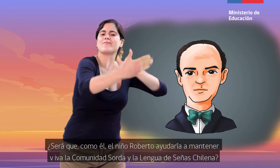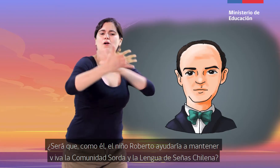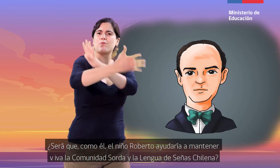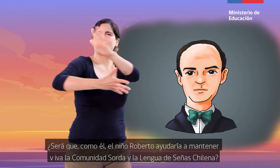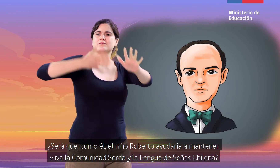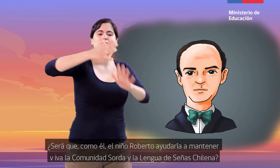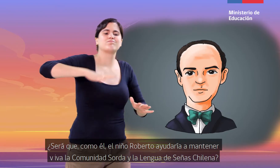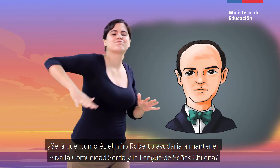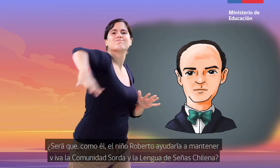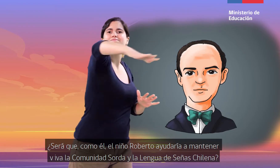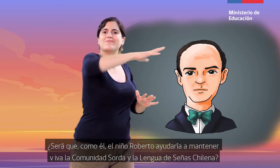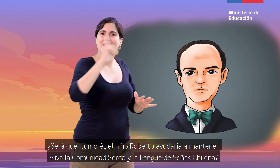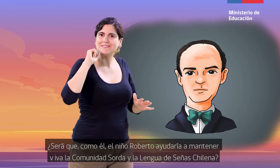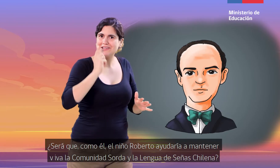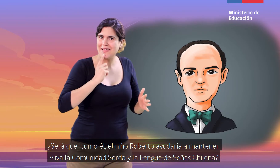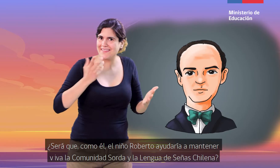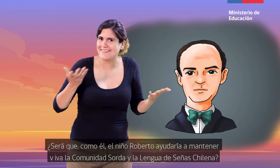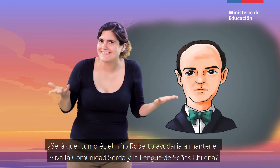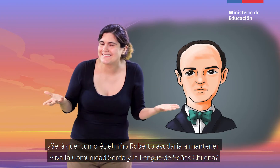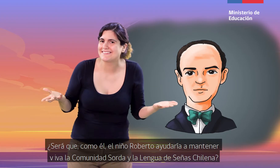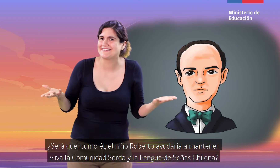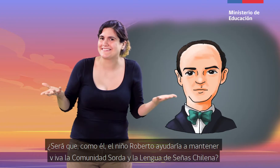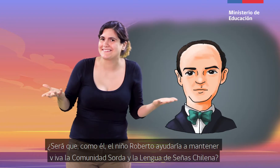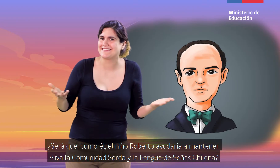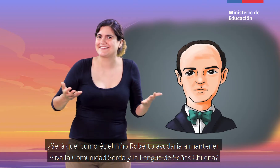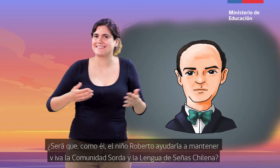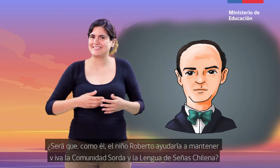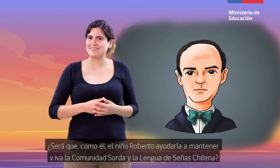ayudaría a mantener viva la comunidad sorda y la lengua de señas chilena?